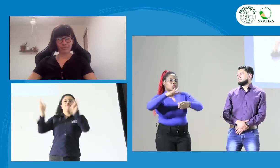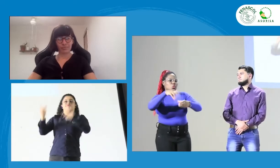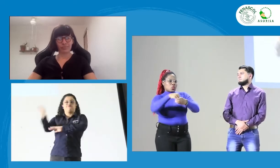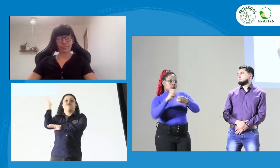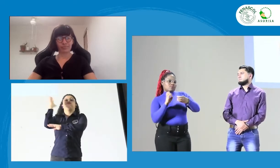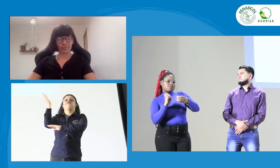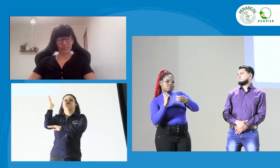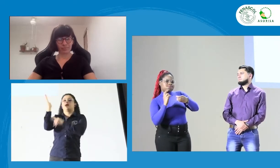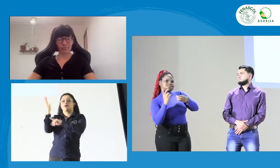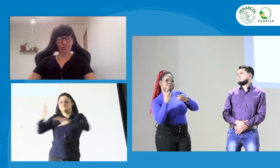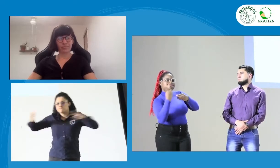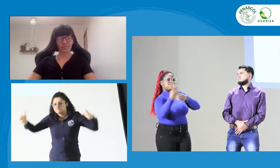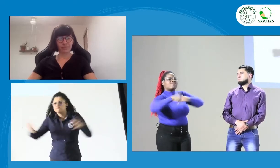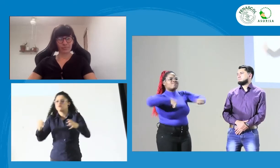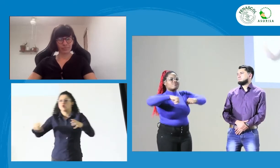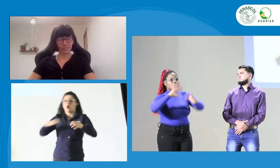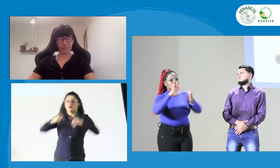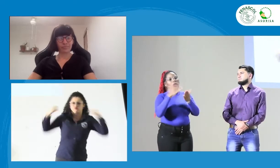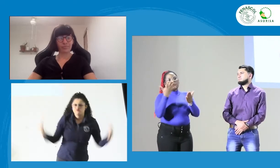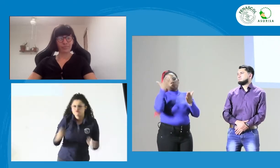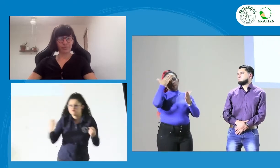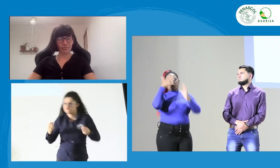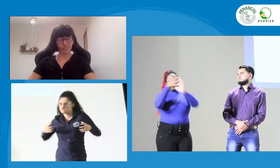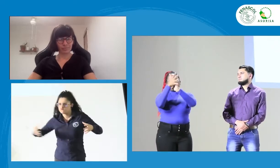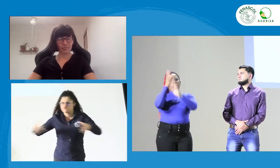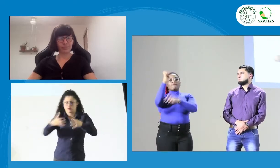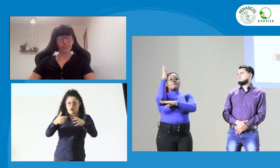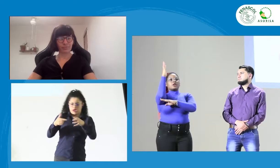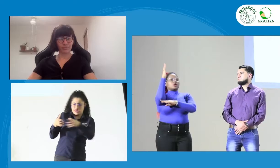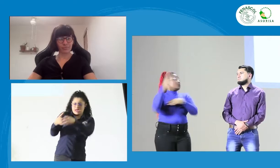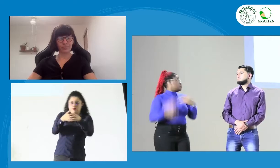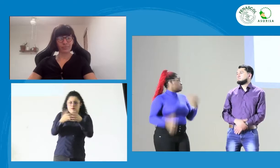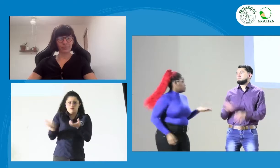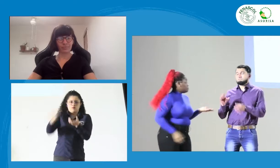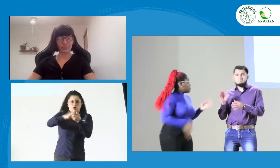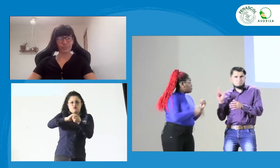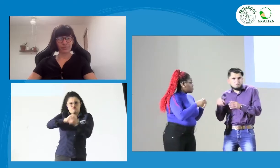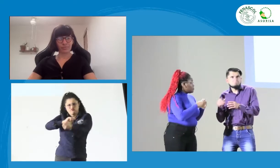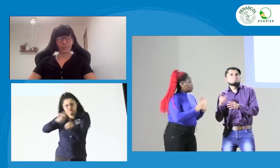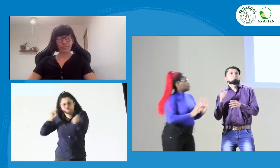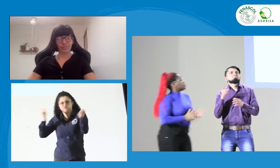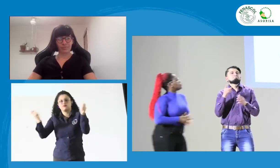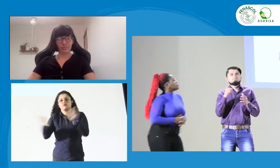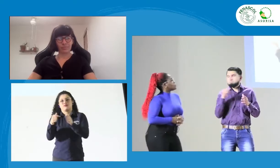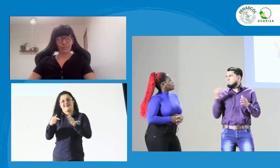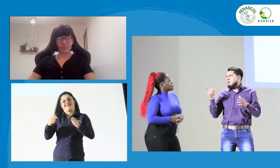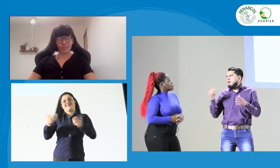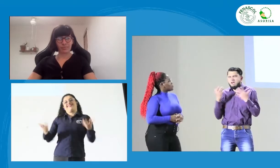sobre cómo transformado este movimiento, cómo se ha transformado este movimiento asociativo.